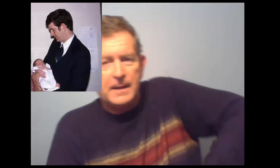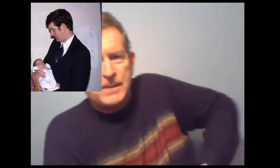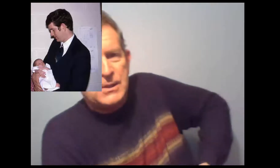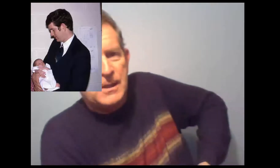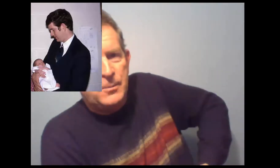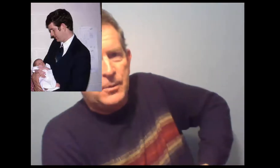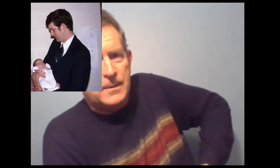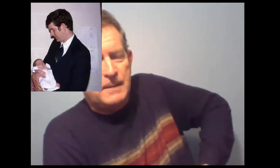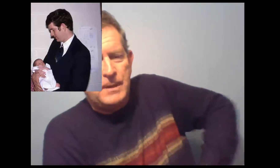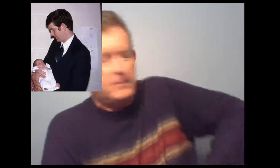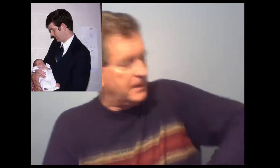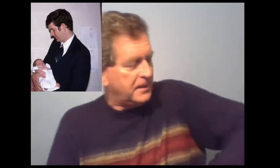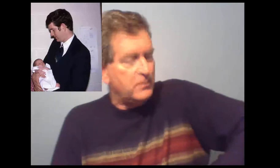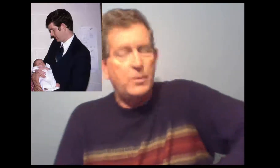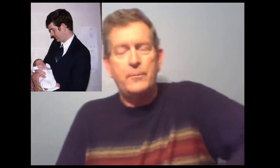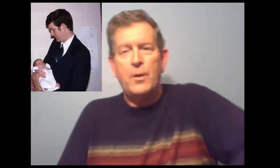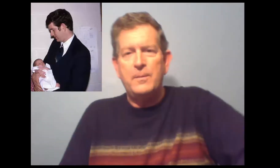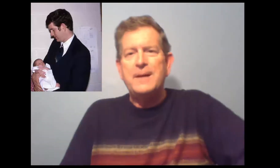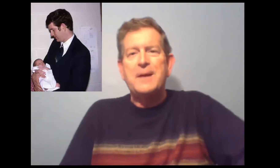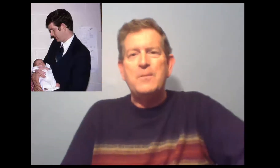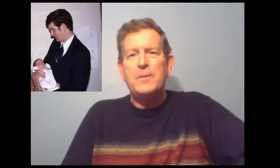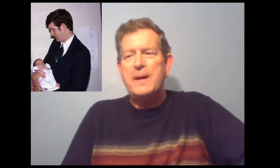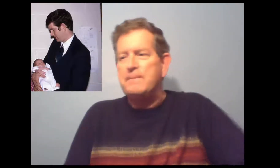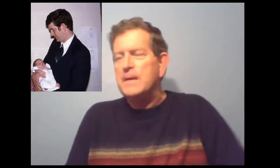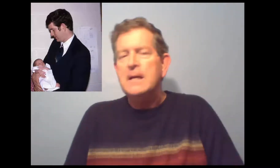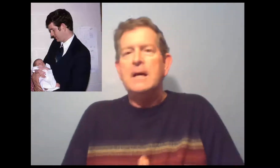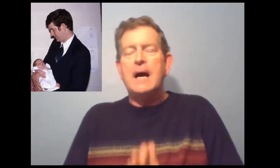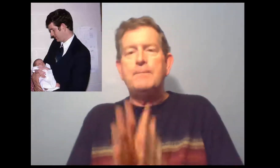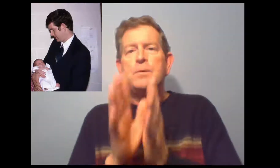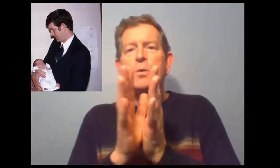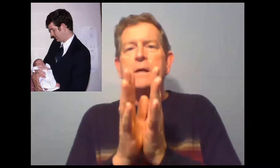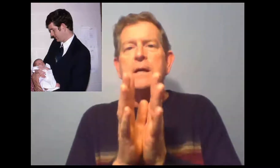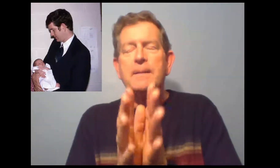enfant. Qu'est-ce qu'il est beau, malgré moi-même.